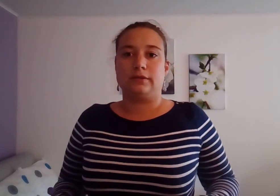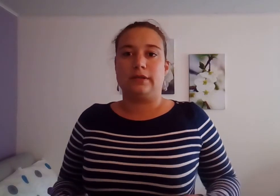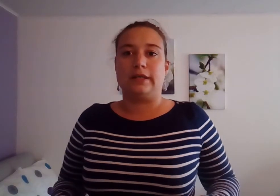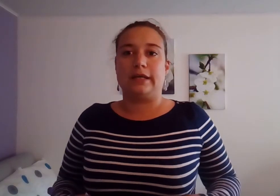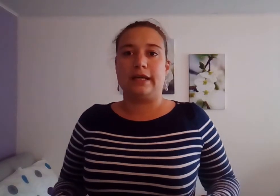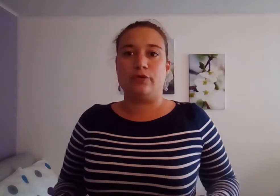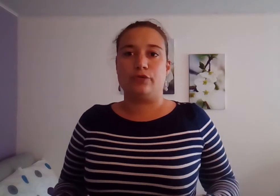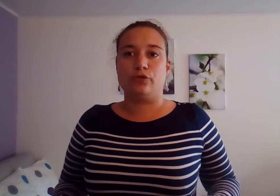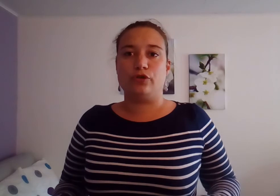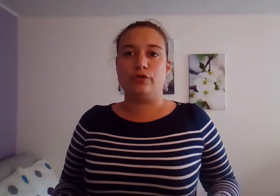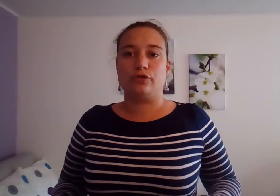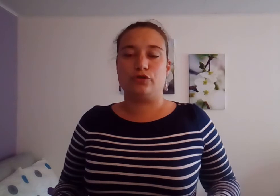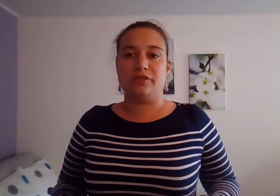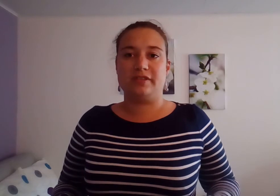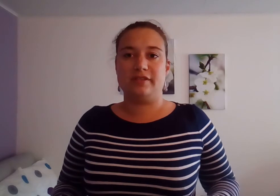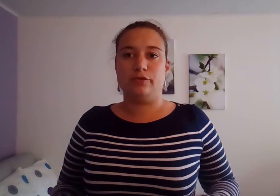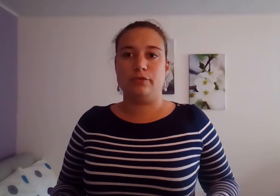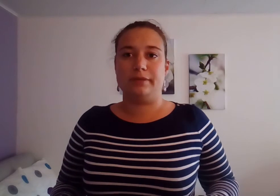Rien ne fonctionne, je suis exténuée.